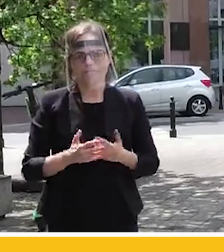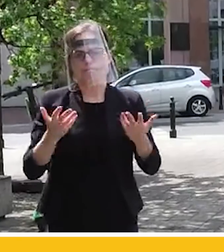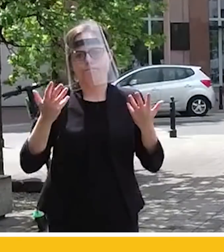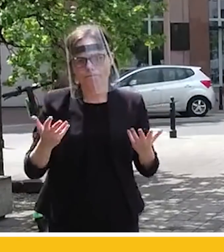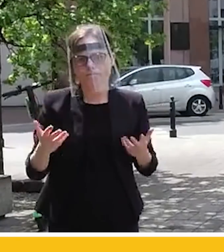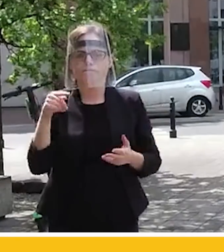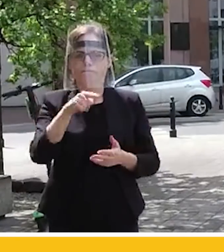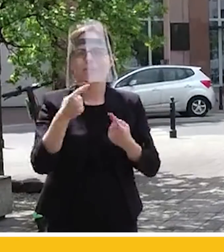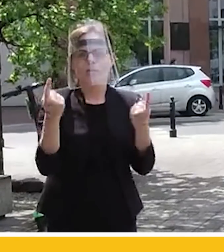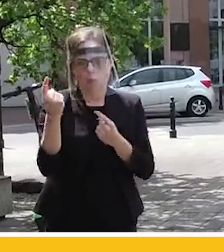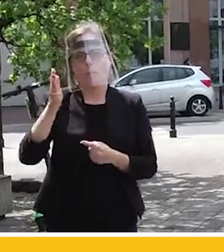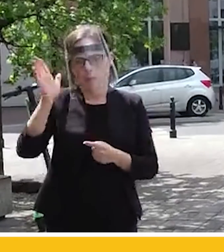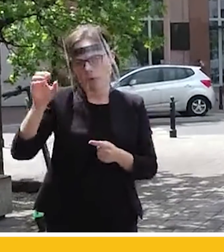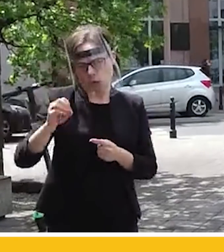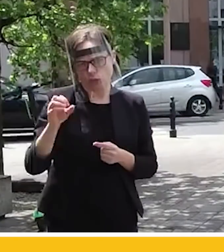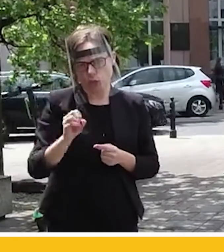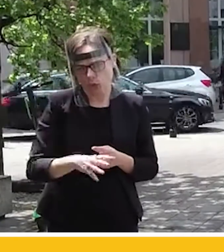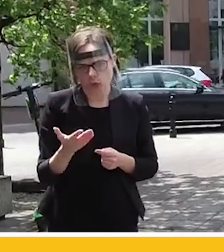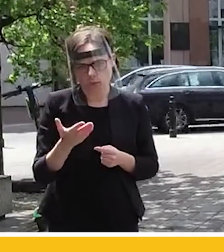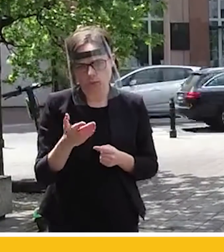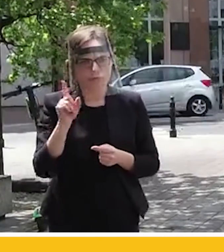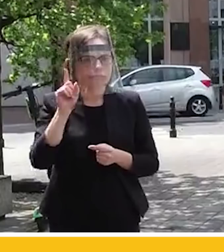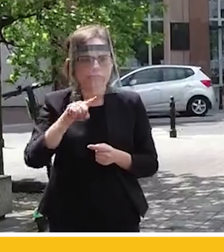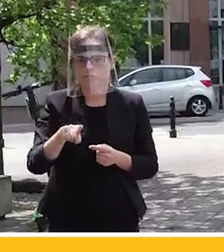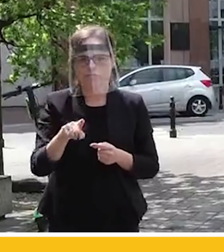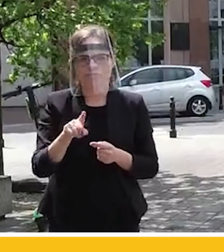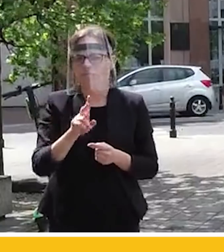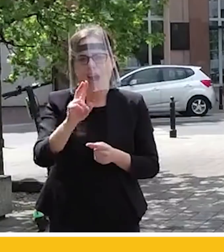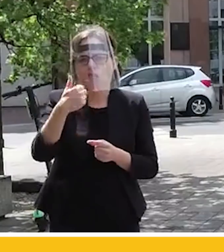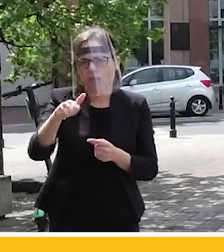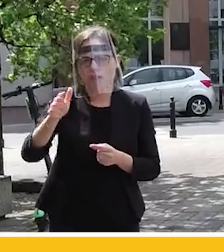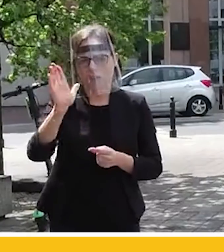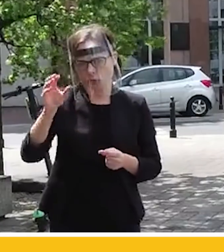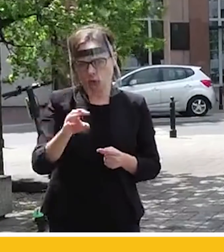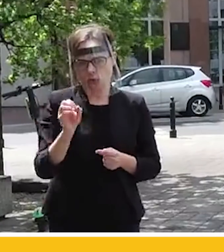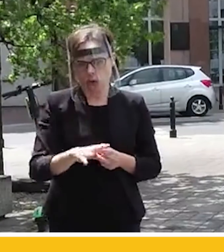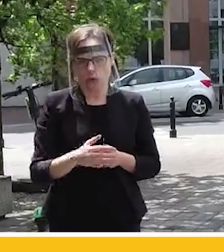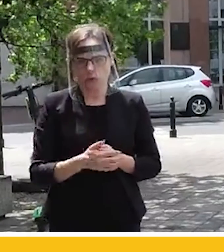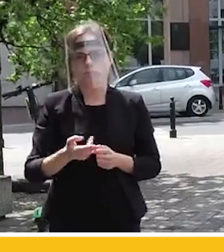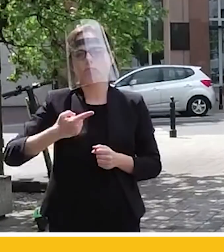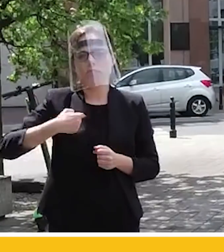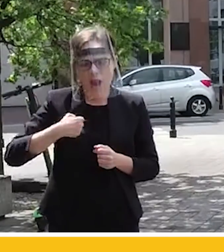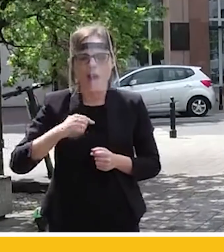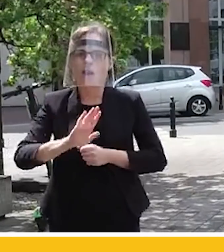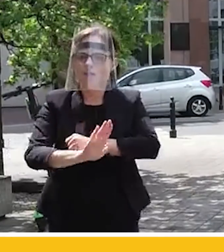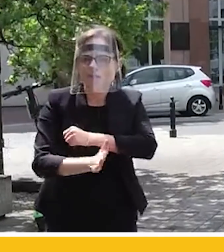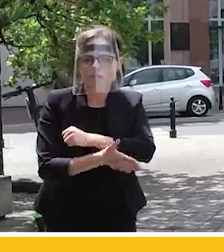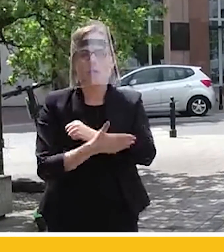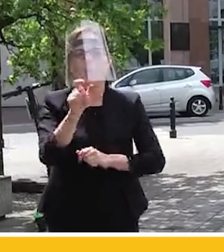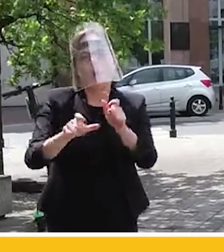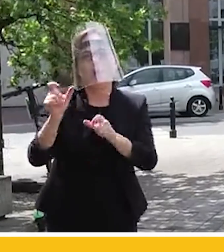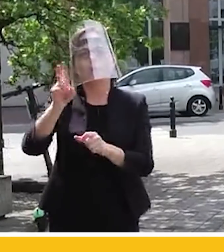Niestety ta sytuacja będzie się pogarszała właściwie każdego tygodnia. Ja wspieram osoby w kryzysie